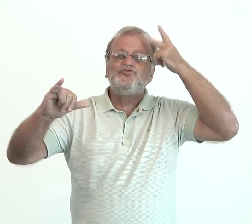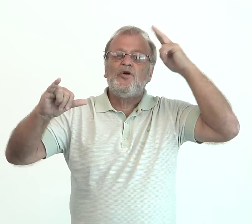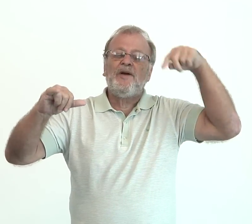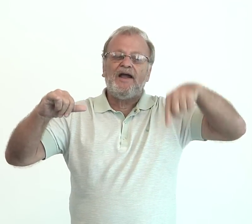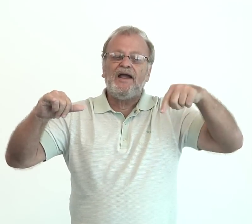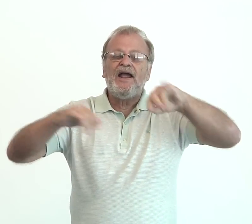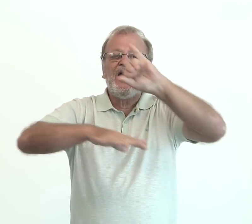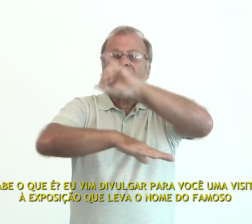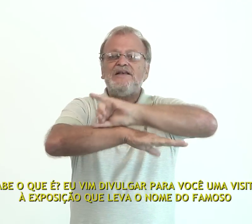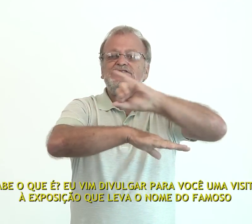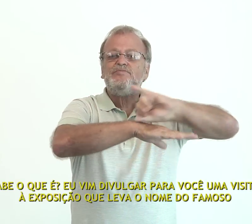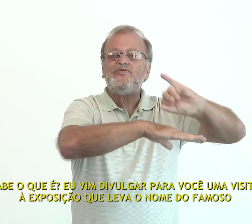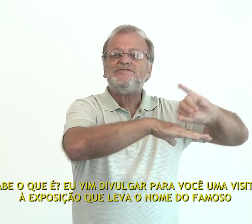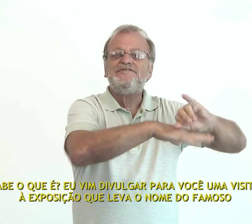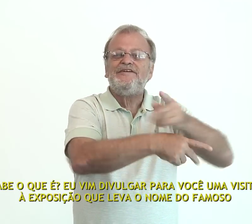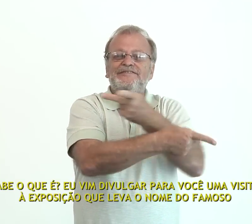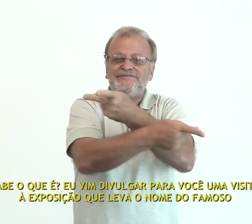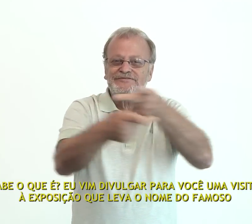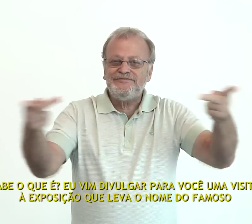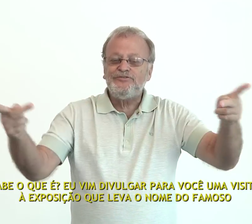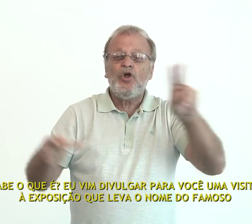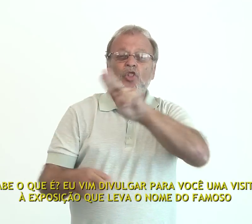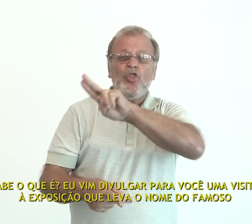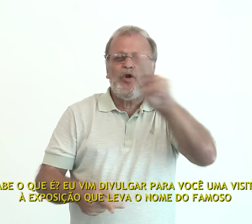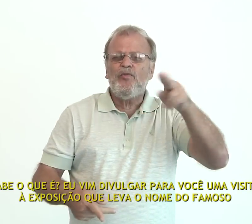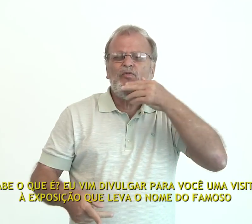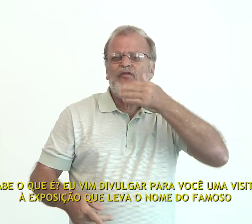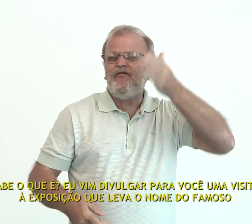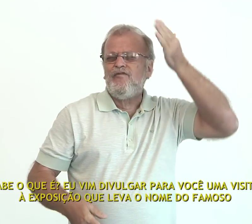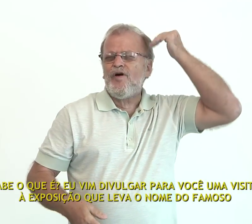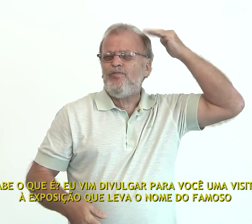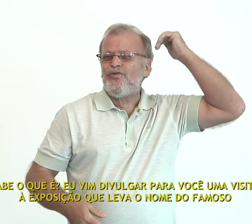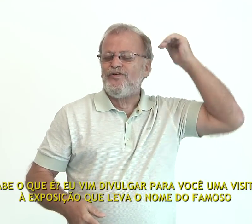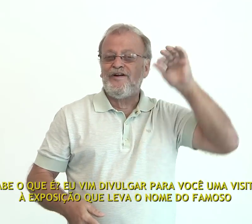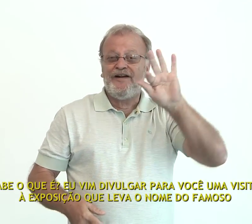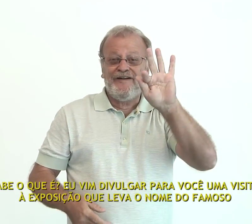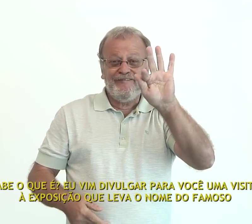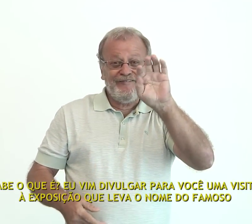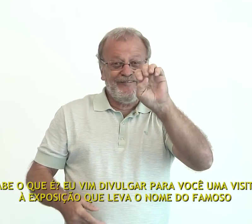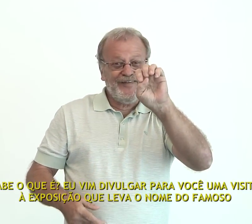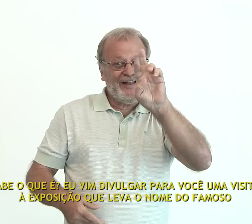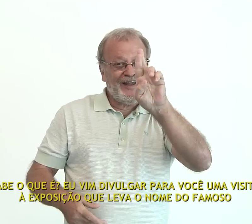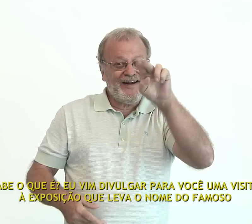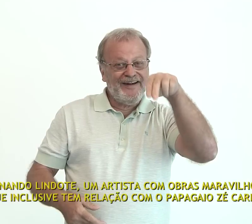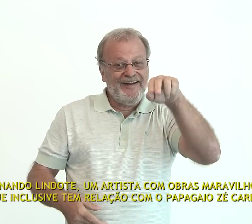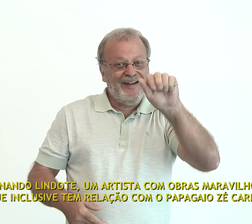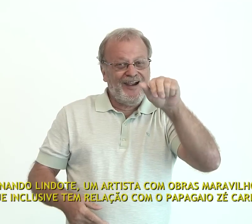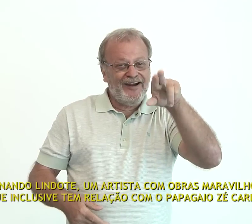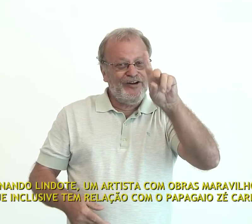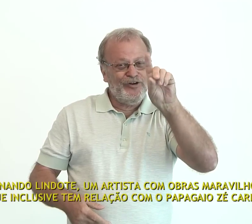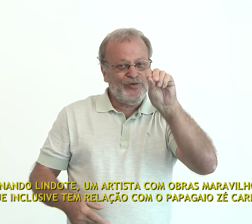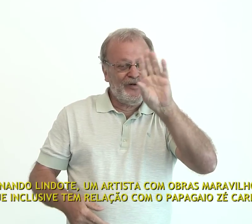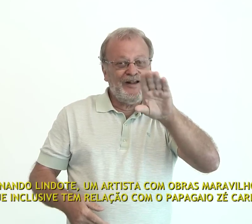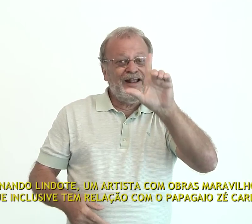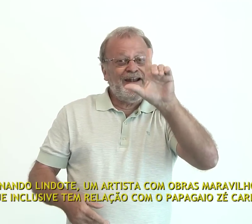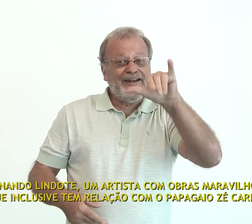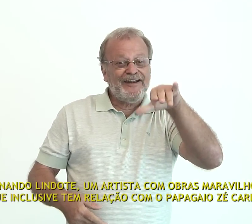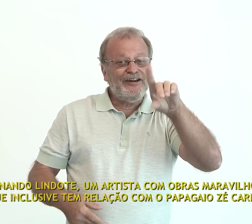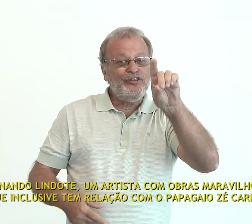na base. Sabe o que é? Eu vim divulgar para você uma visita à exposição que leva o nome do famoso Fernando Lindotti, um artista